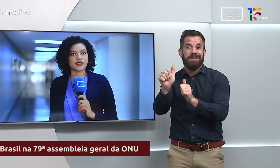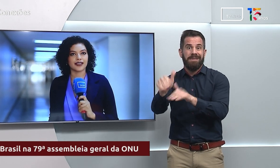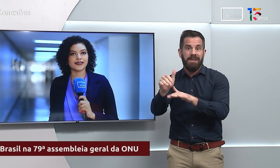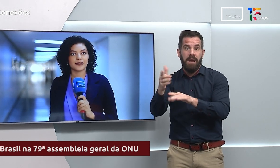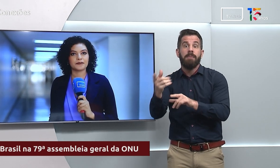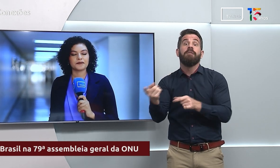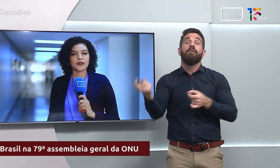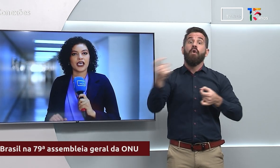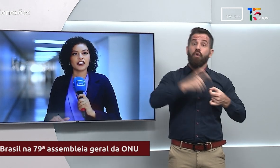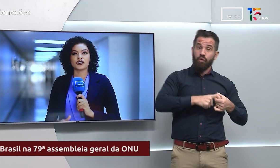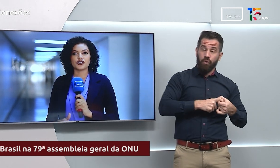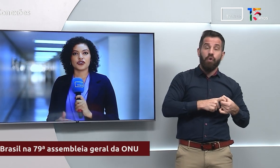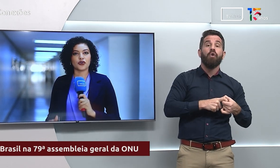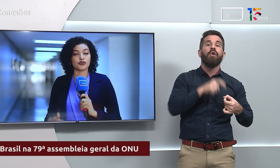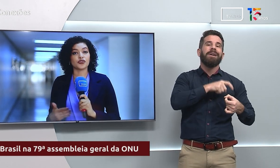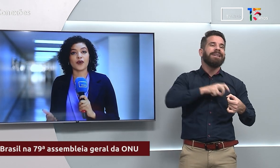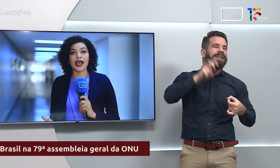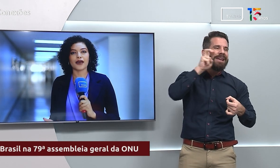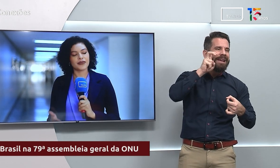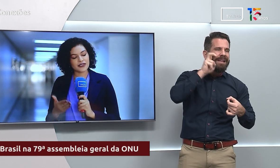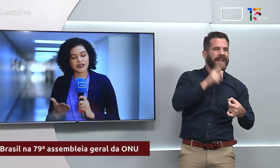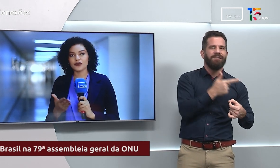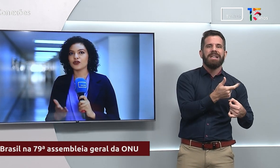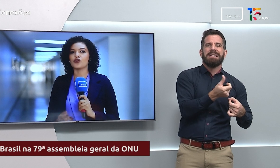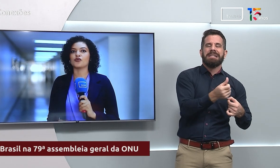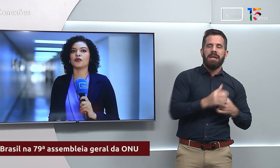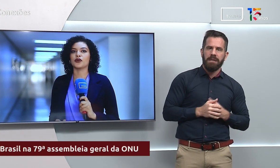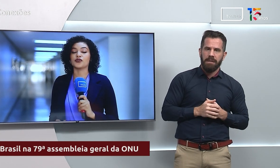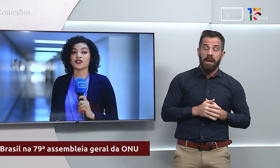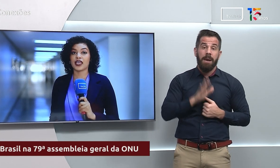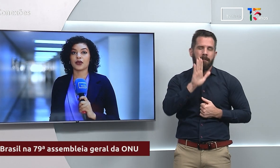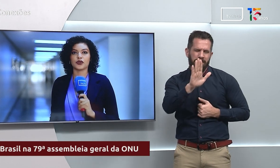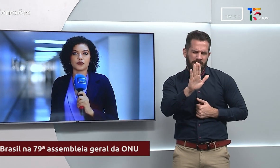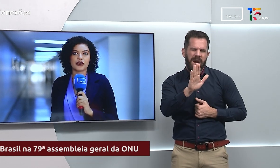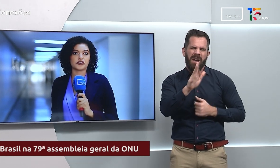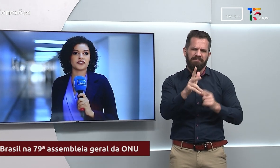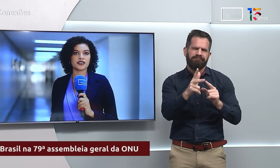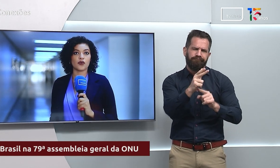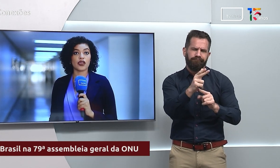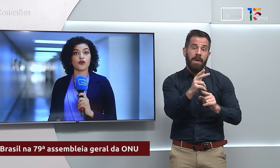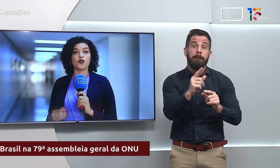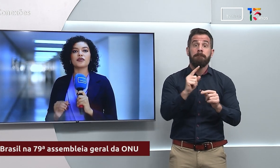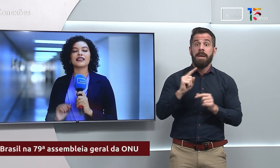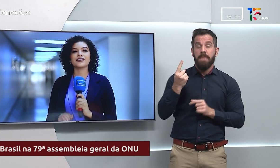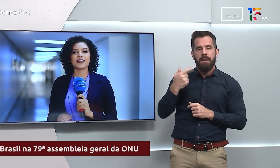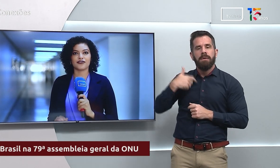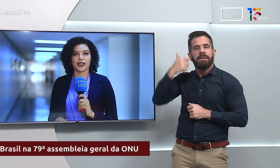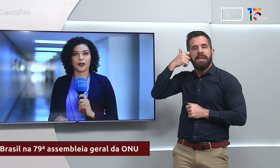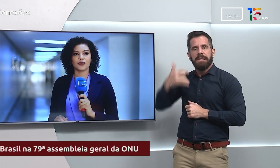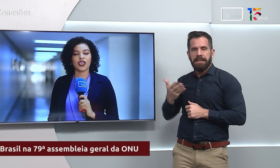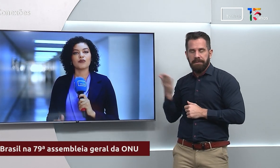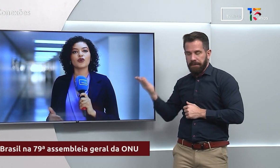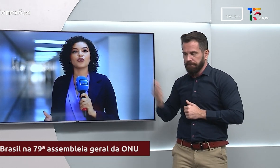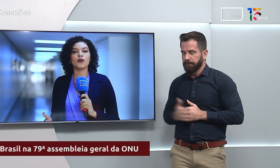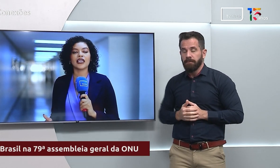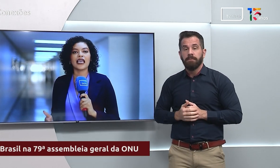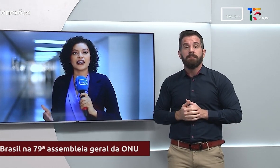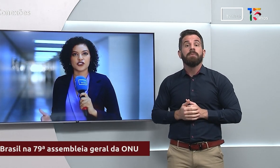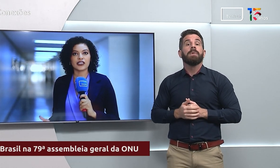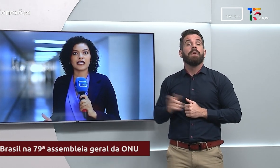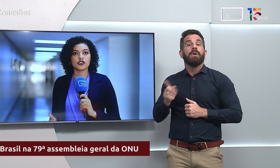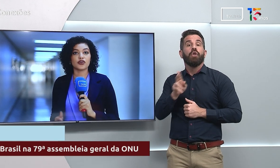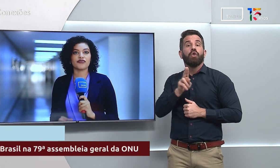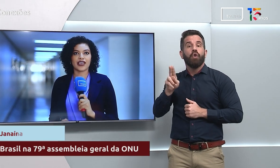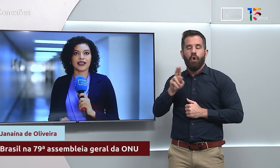dia 26. Antes de continuar pensando em nosso público cego e de baixa visão, eu vou me descrever. Meu nome